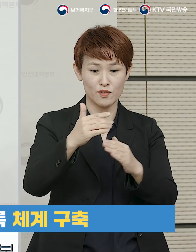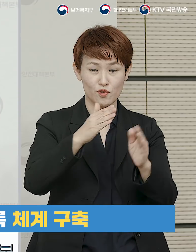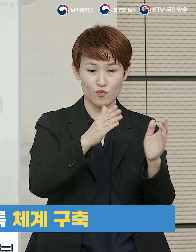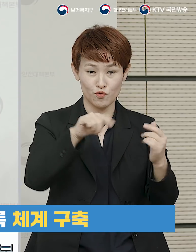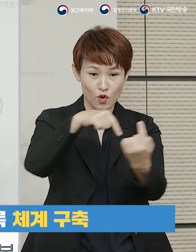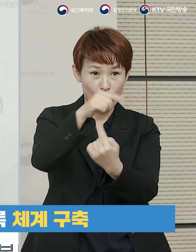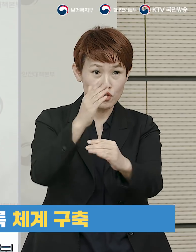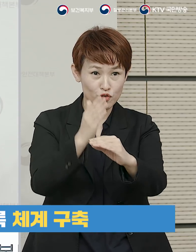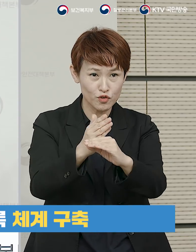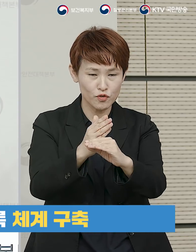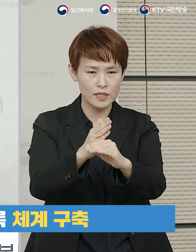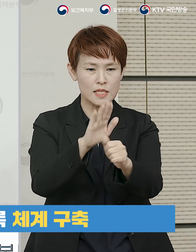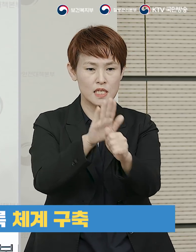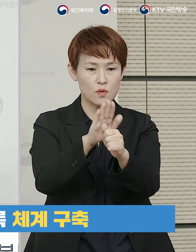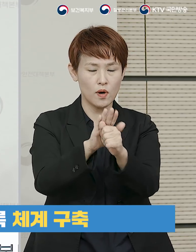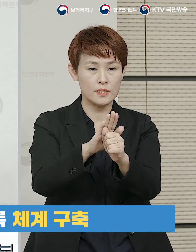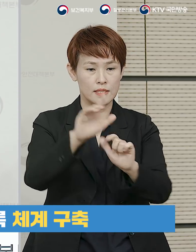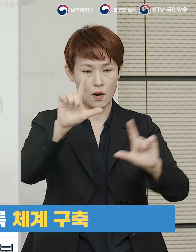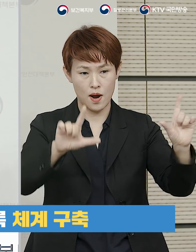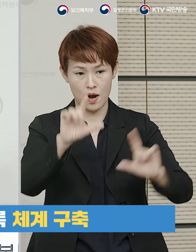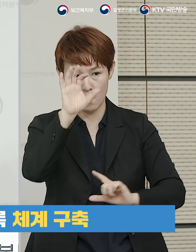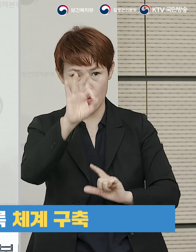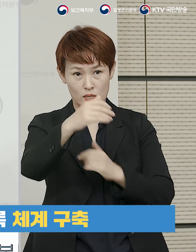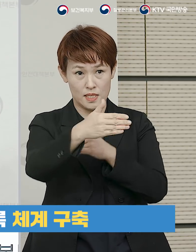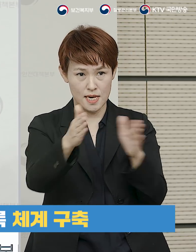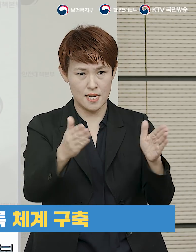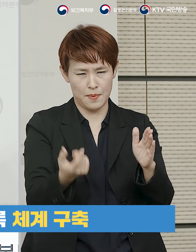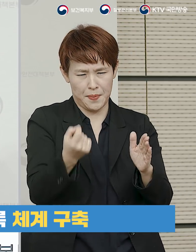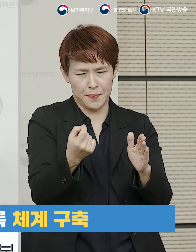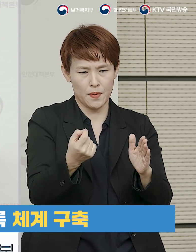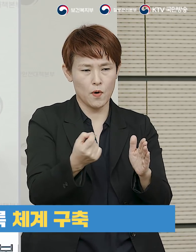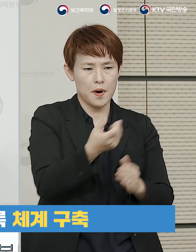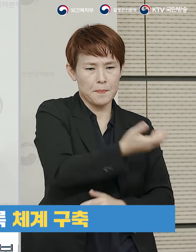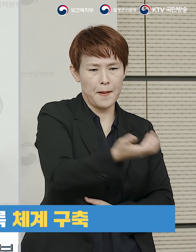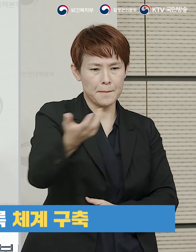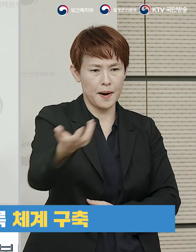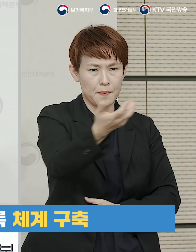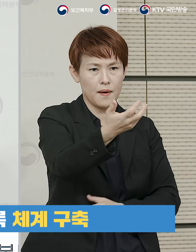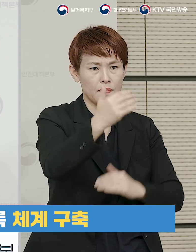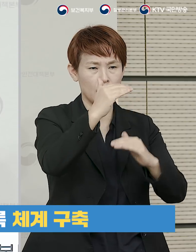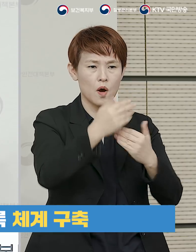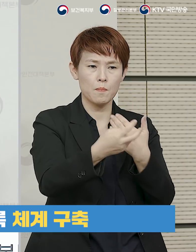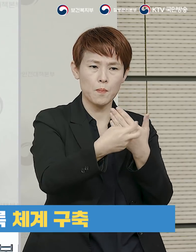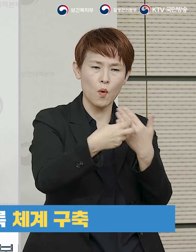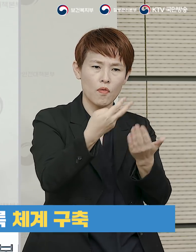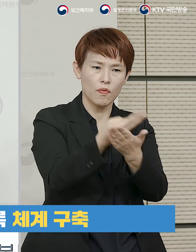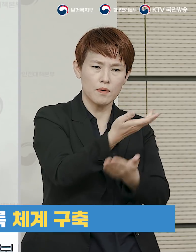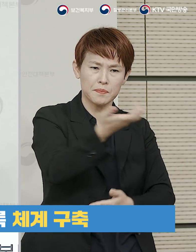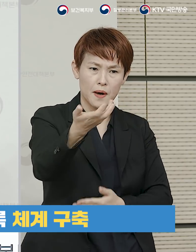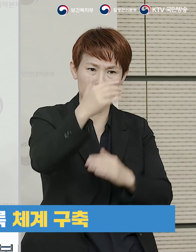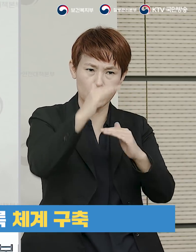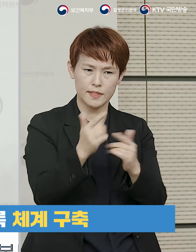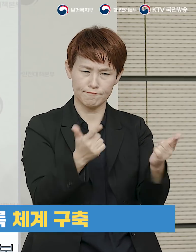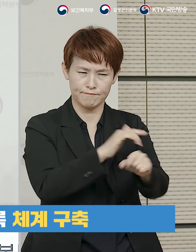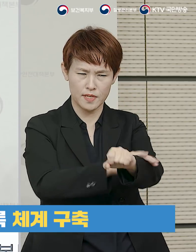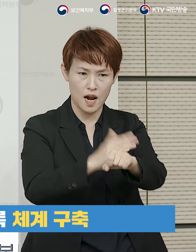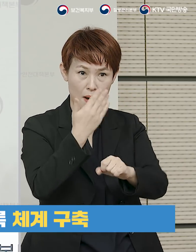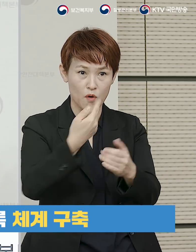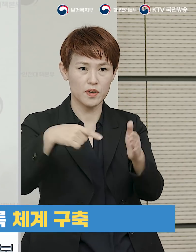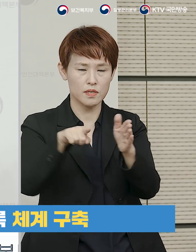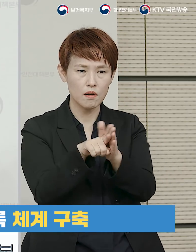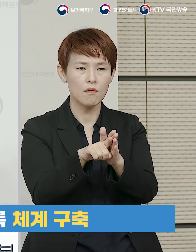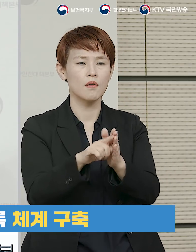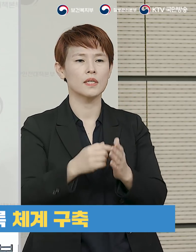중인 전원 지원 상황실이 신속한 전원 결정을 지원할 수 있도록 시도가 아닌 해당